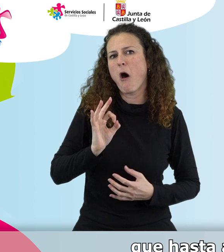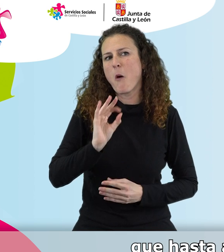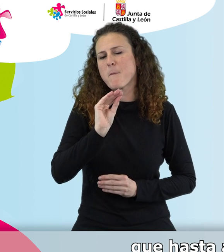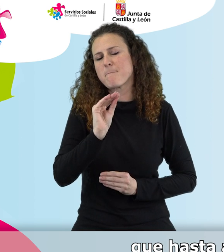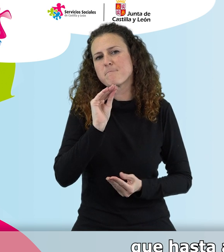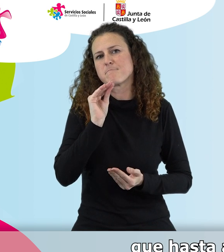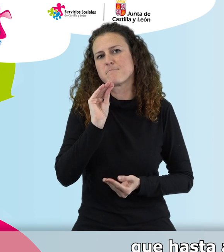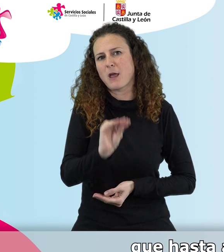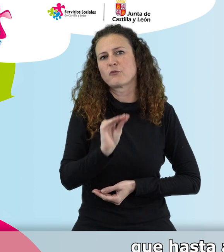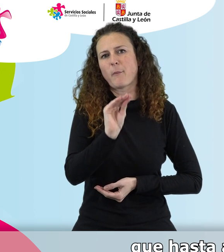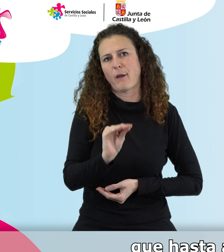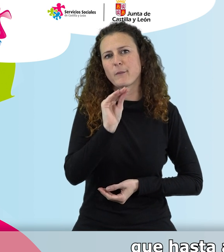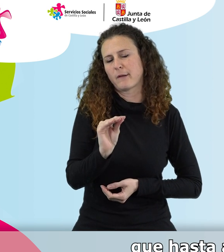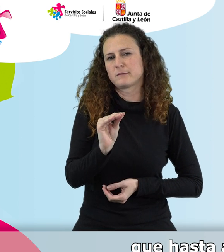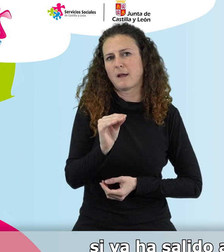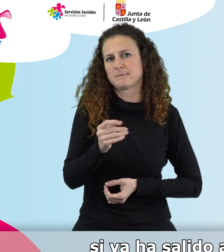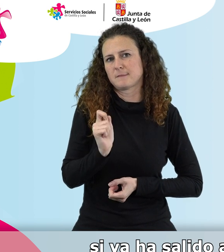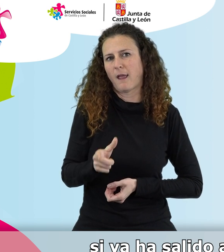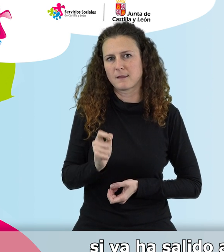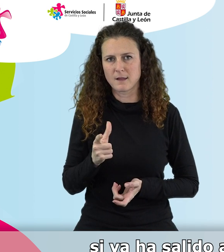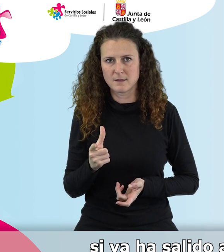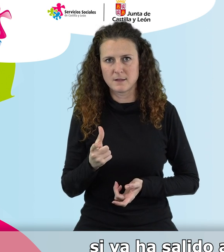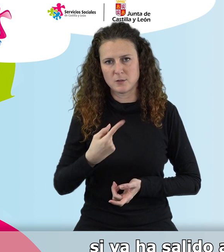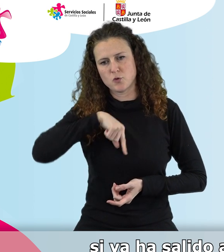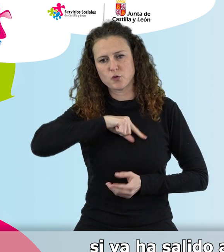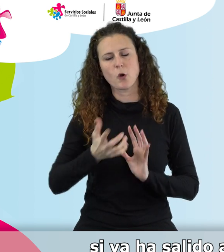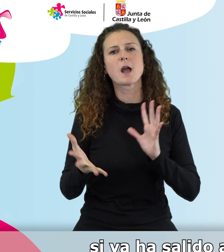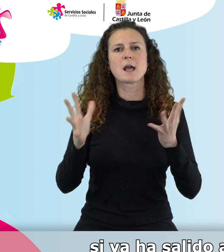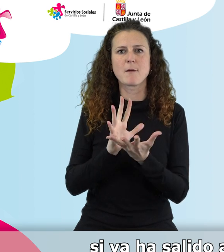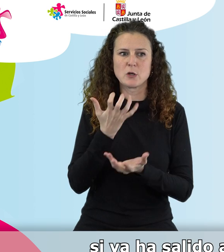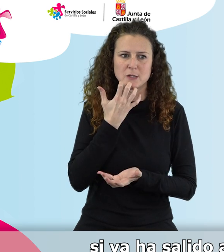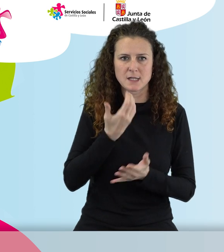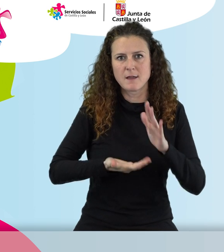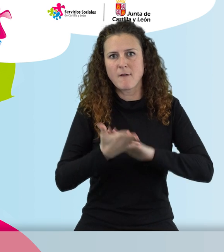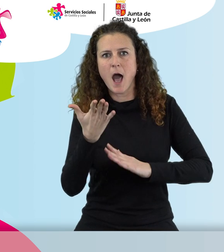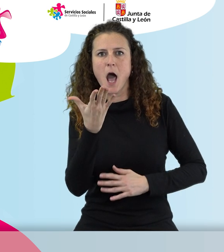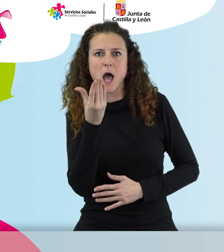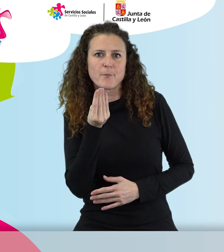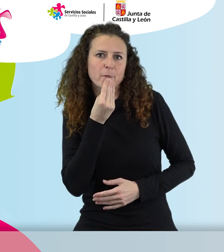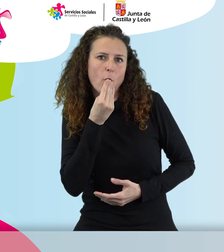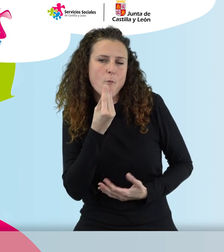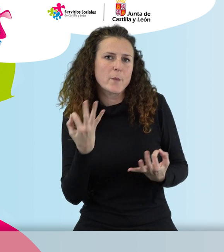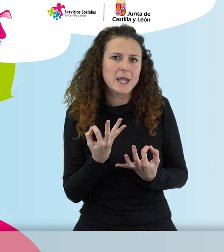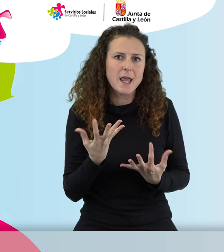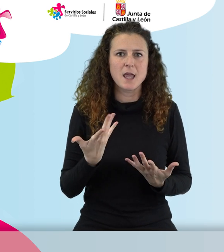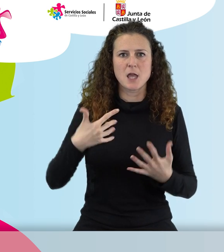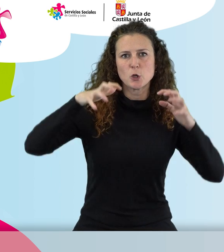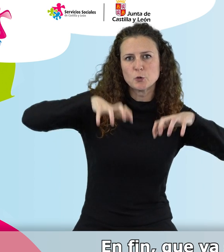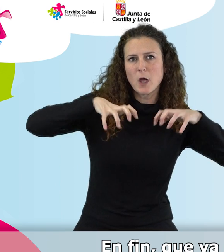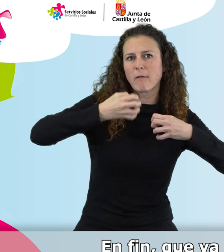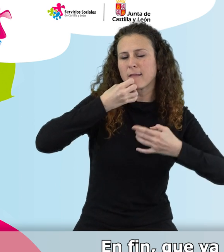cosas que hasta ahora han sido las preguntas como DIN. Si ya ha salido a comprar, qué va a comer hoy, si ha llovido estos días, etc.